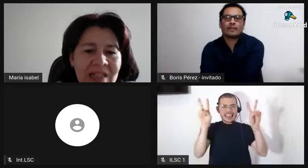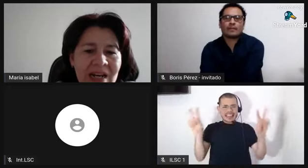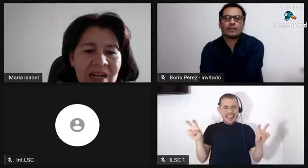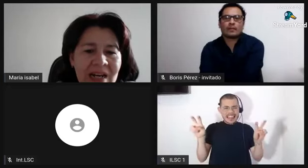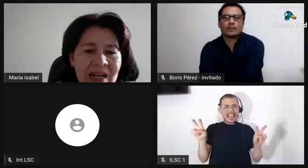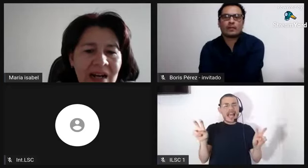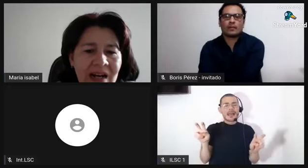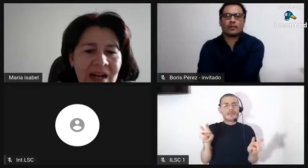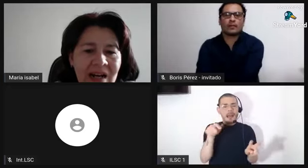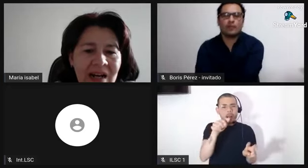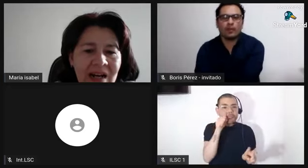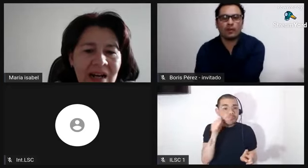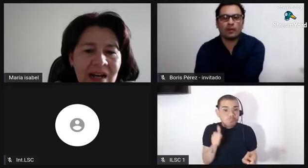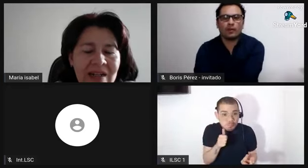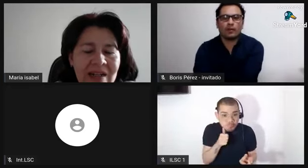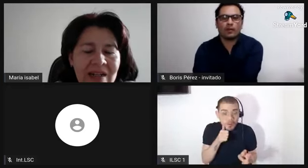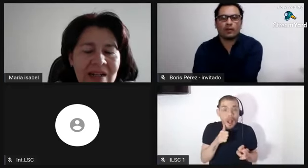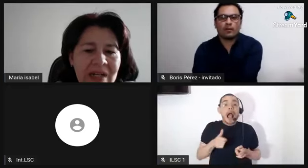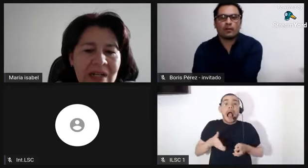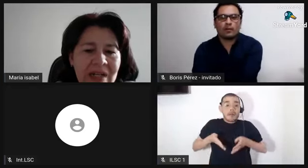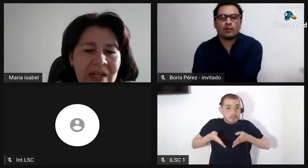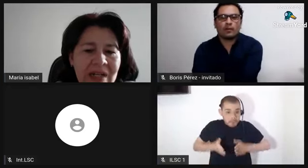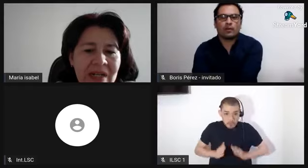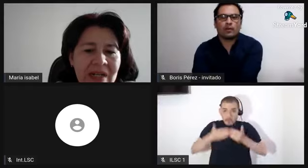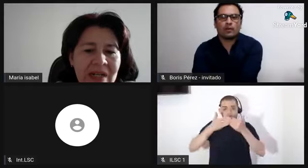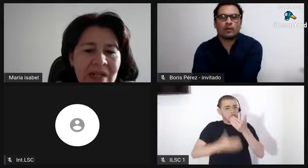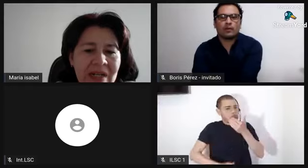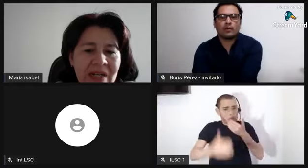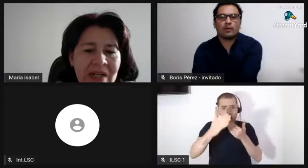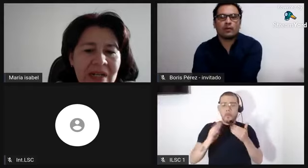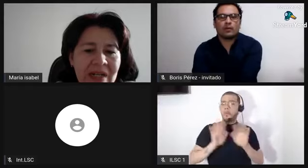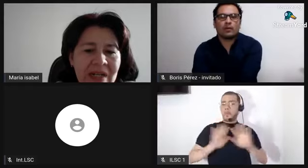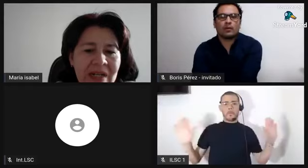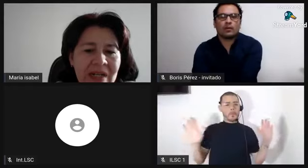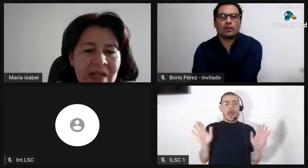digamos, como en qué contexto y en qué existía.